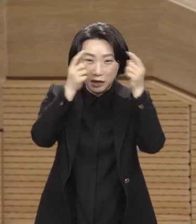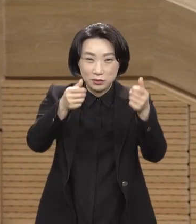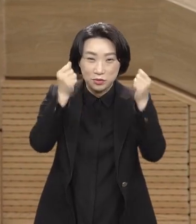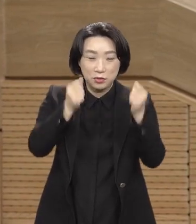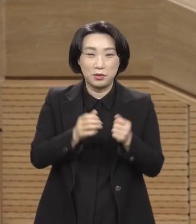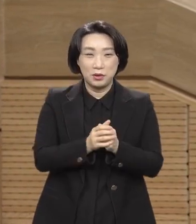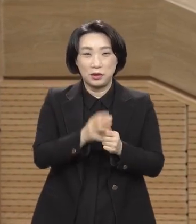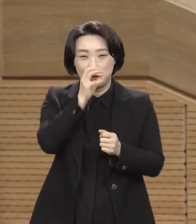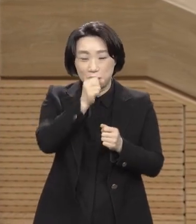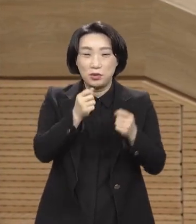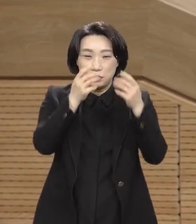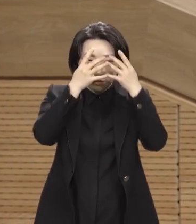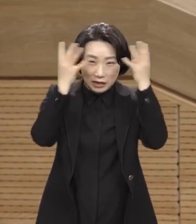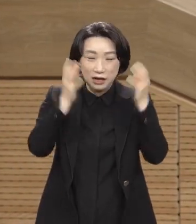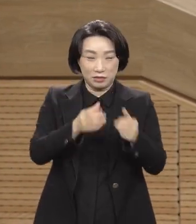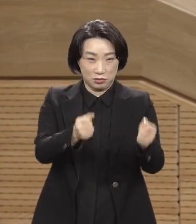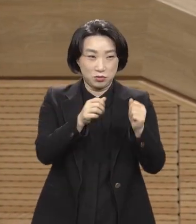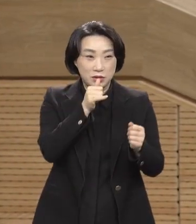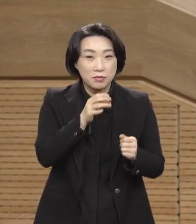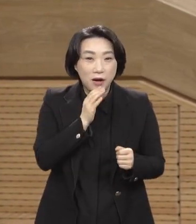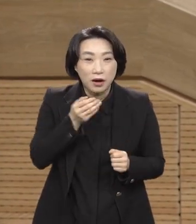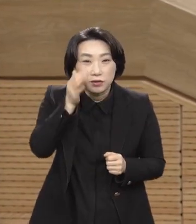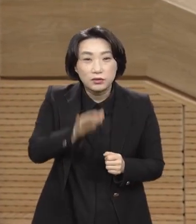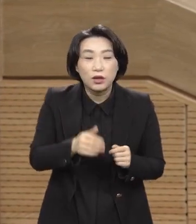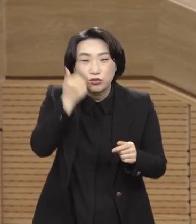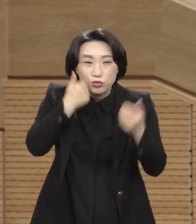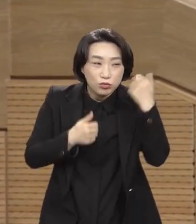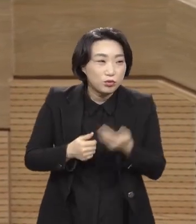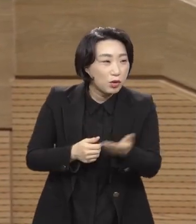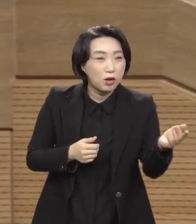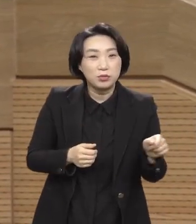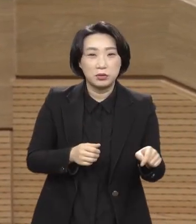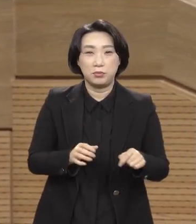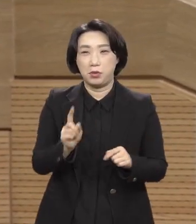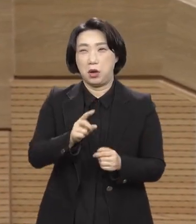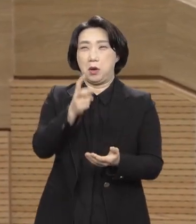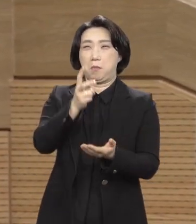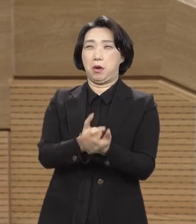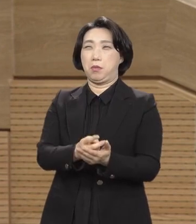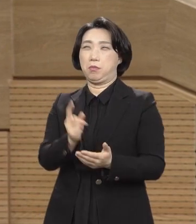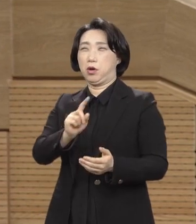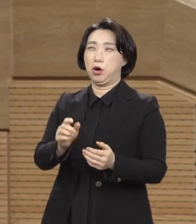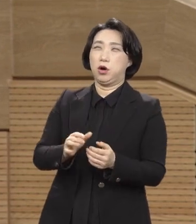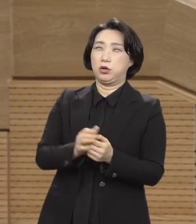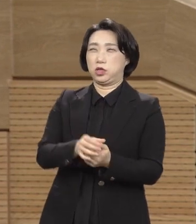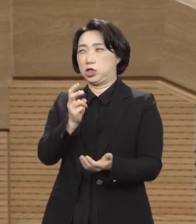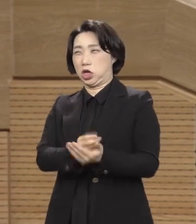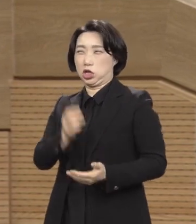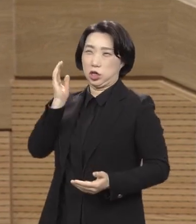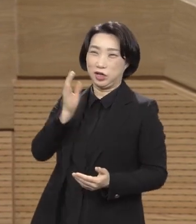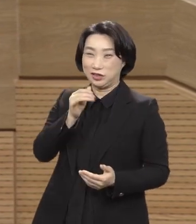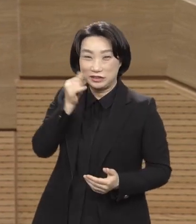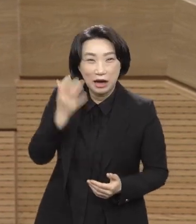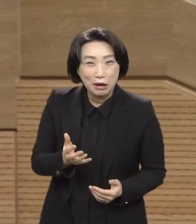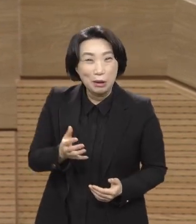아무도 그런 소리. 법전서에 보면 육법전서에 이렇게 돼 있습니다. 아니잖아.